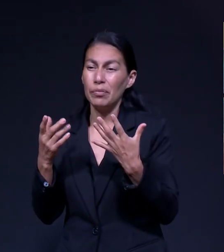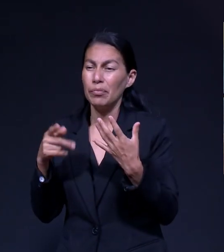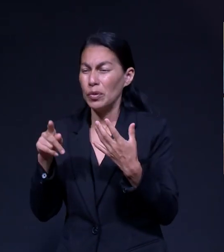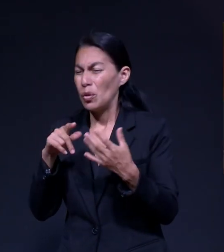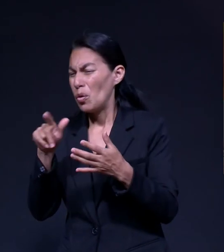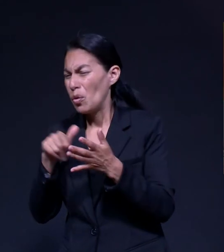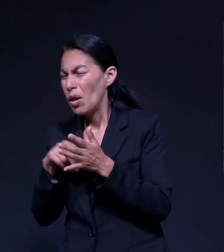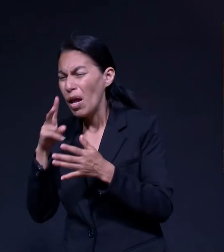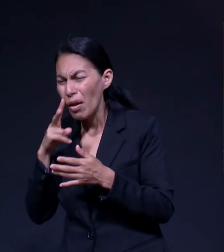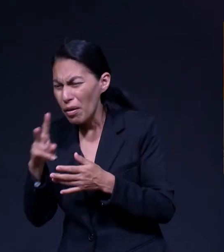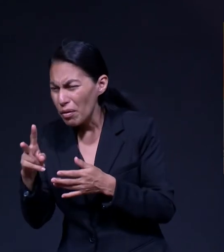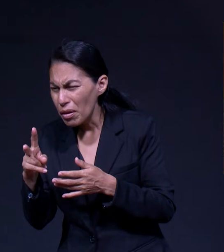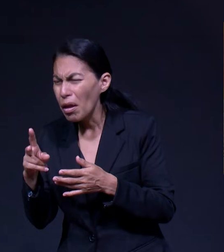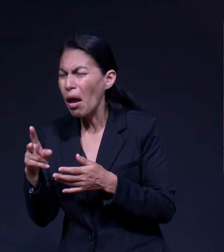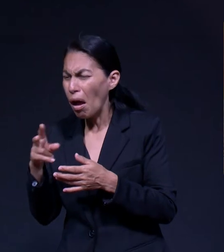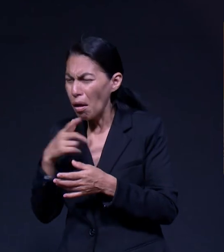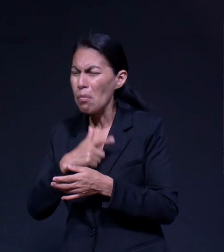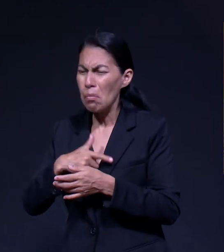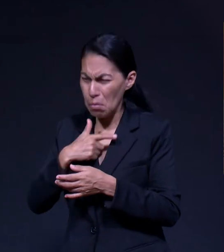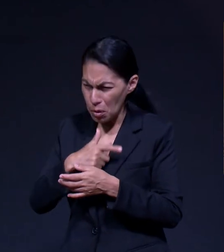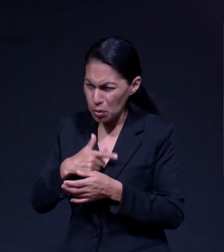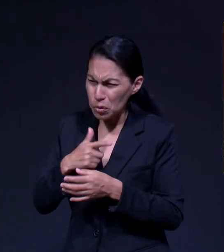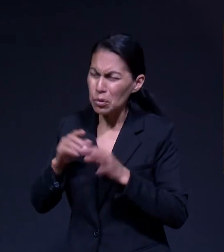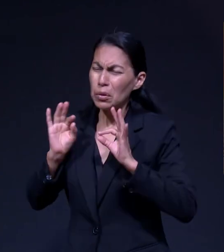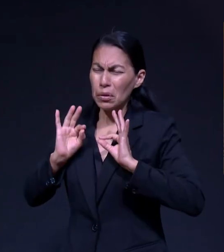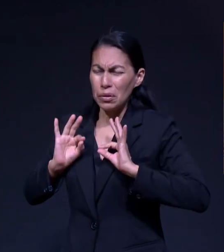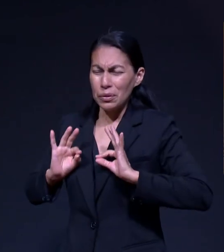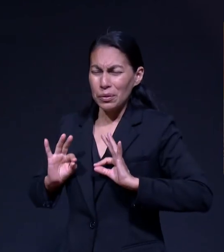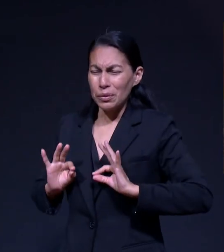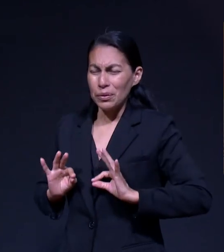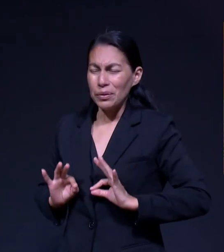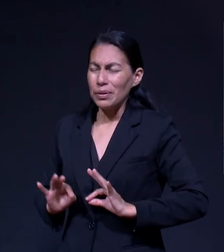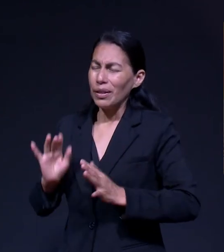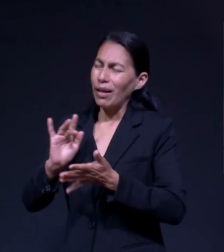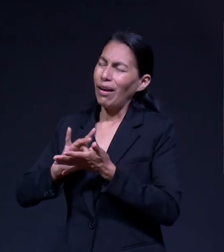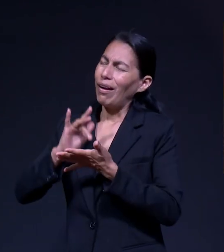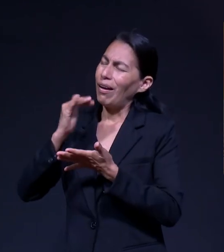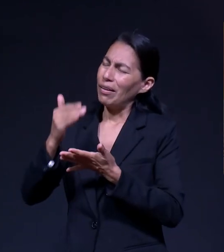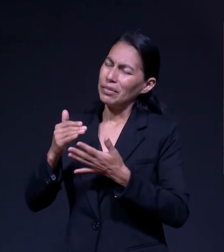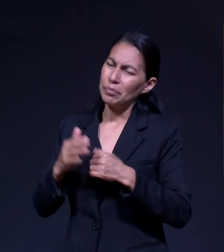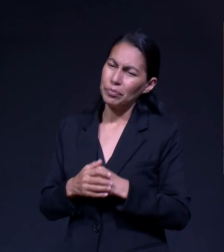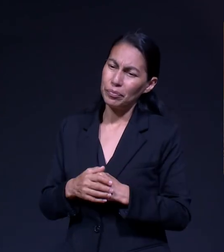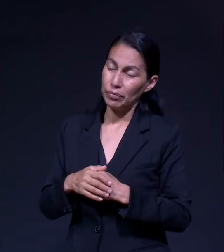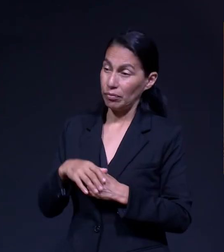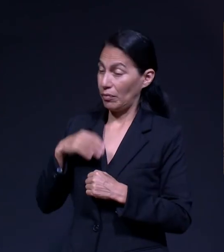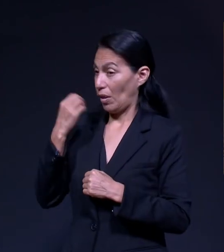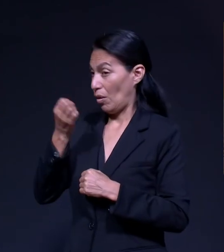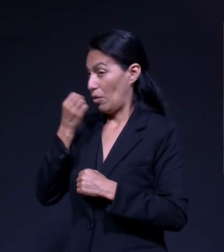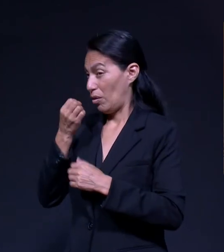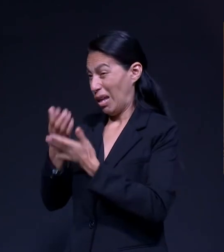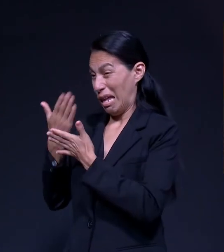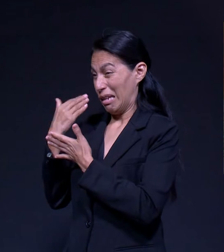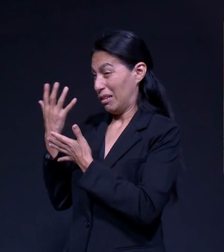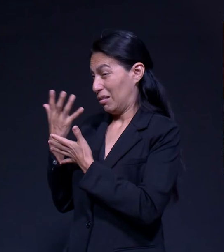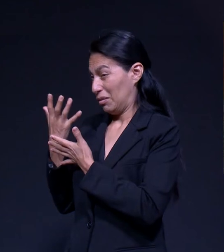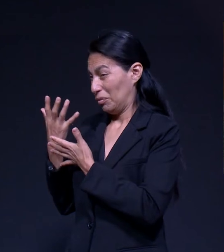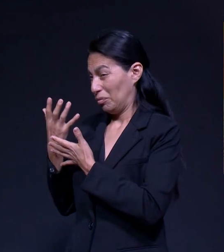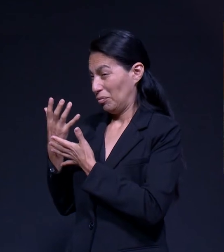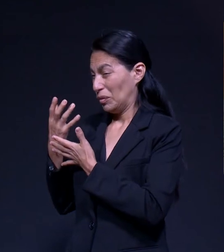La Verdad Muy Agradecida Aliviada Pero La Oración Que Hice En Ese Momento Se Me Olvidó